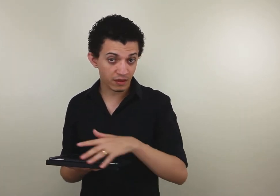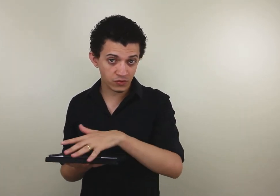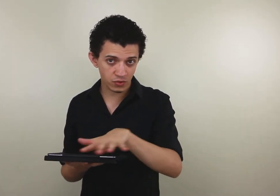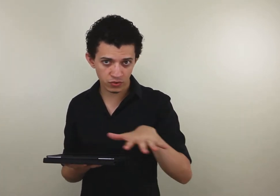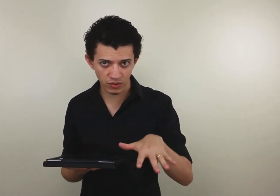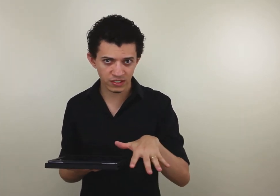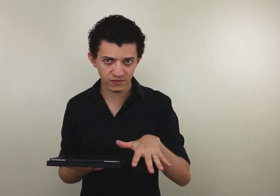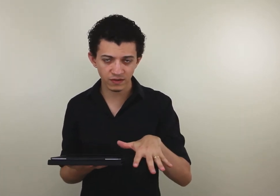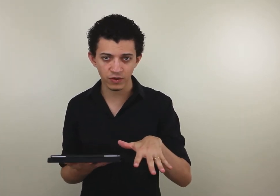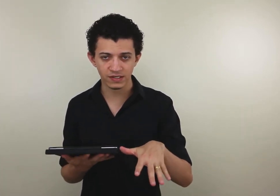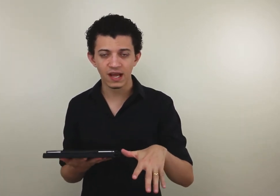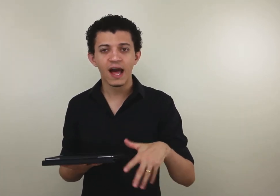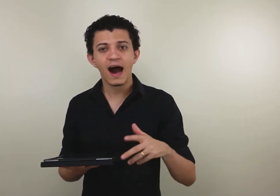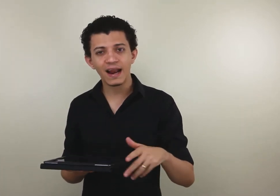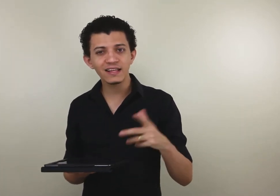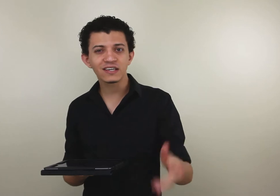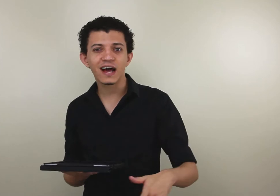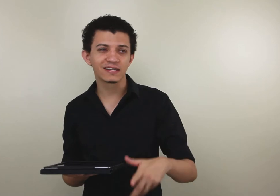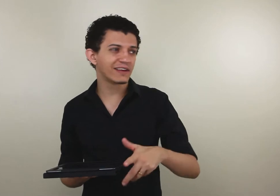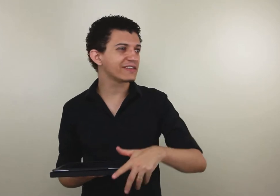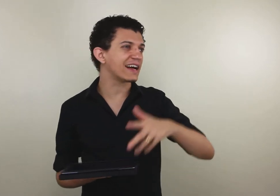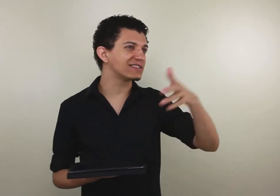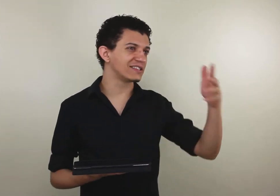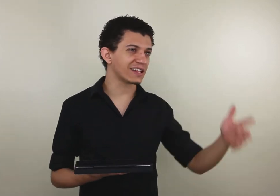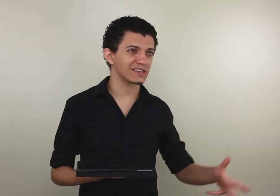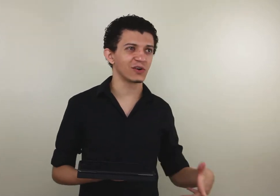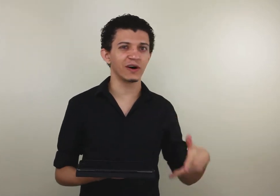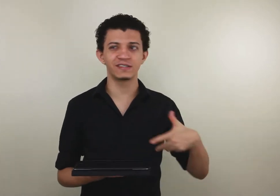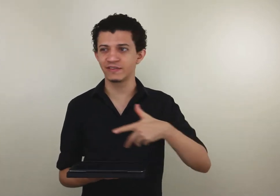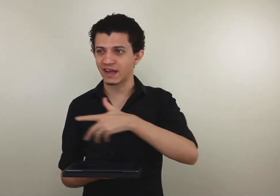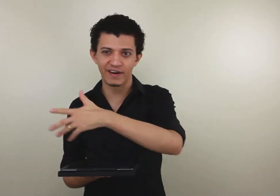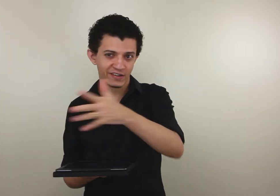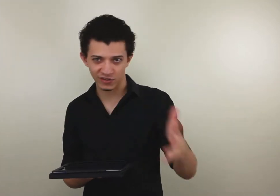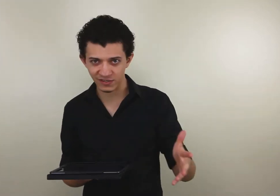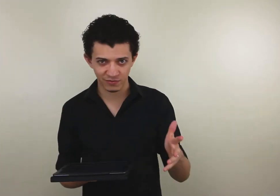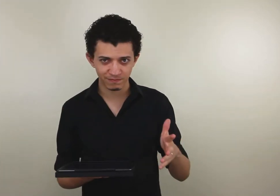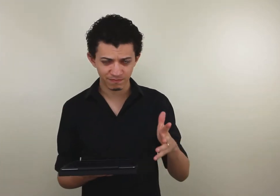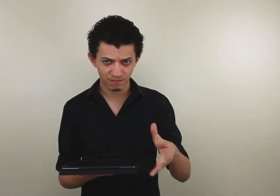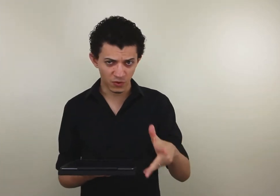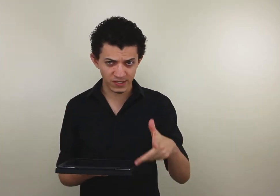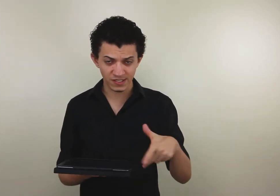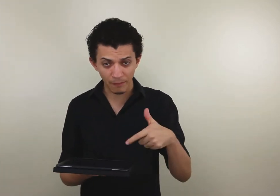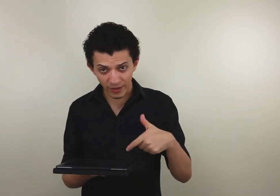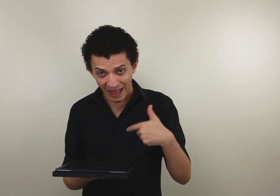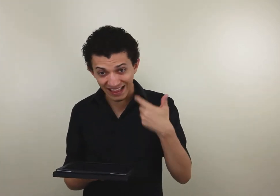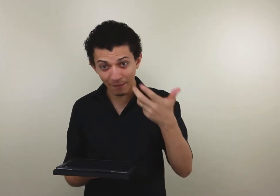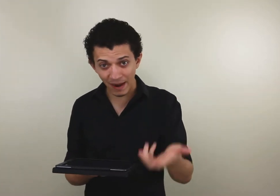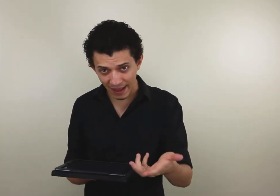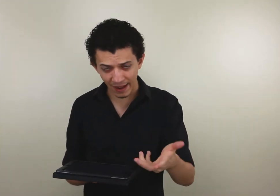Então, todos esses fatores. Além de, claro, você evitar distrações, evitar várias outras coisas que podem atrapalhar,